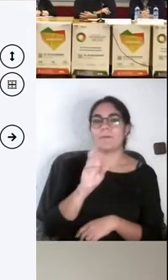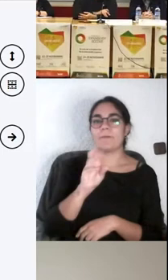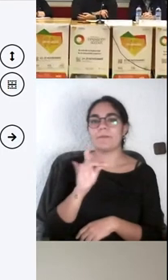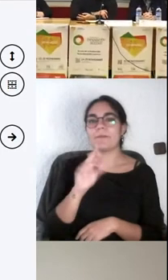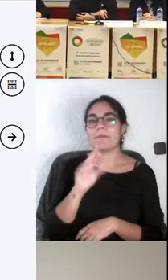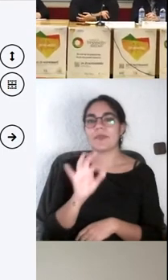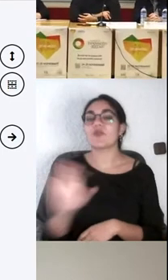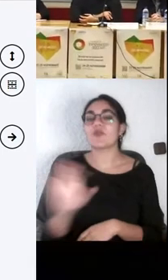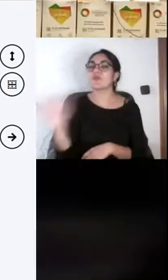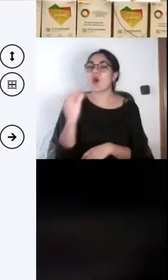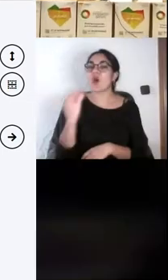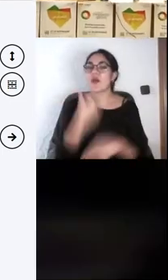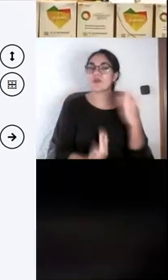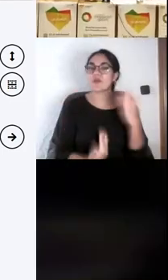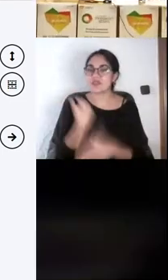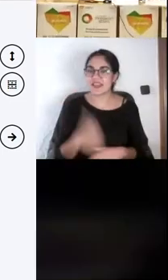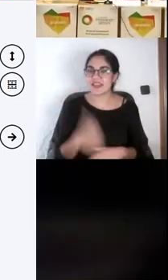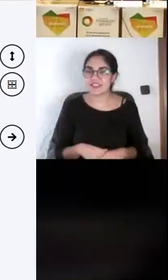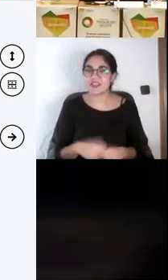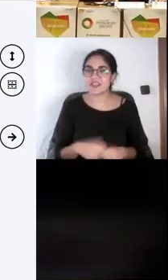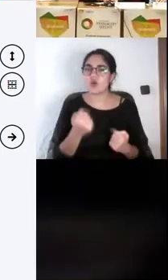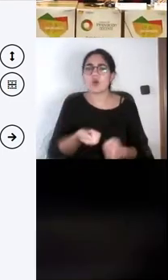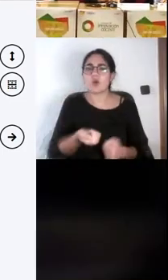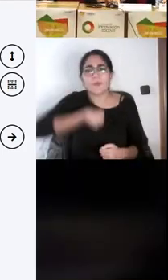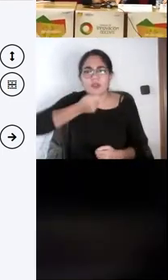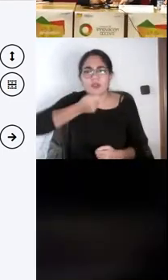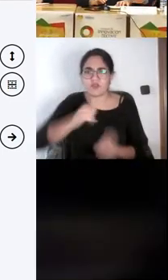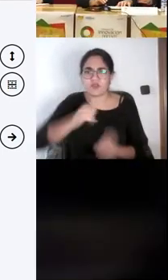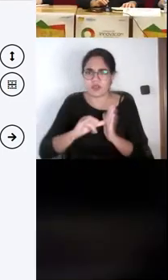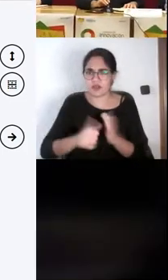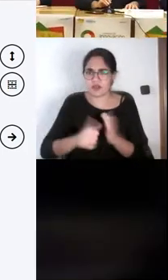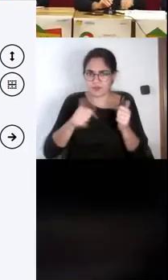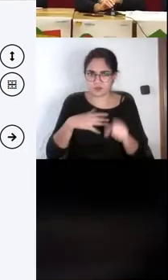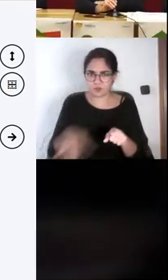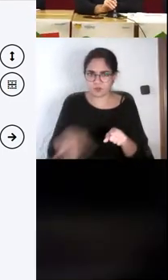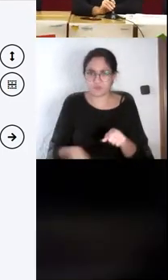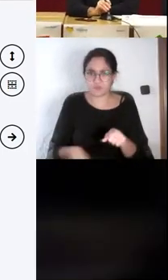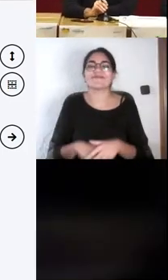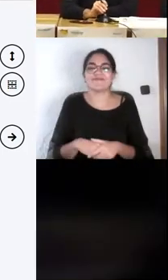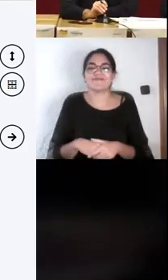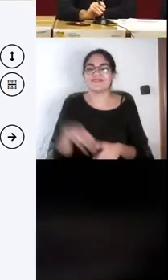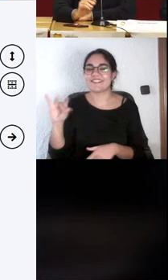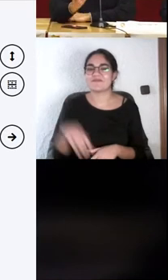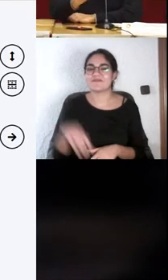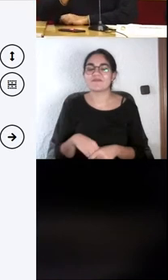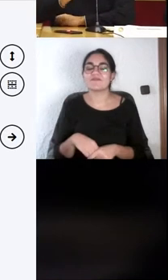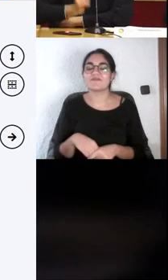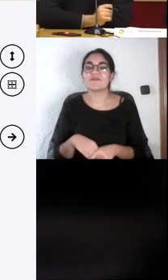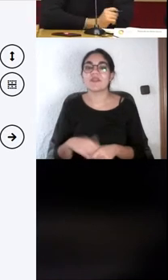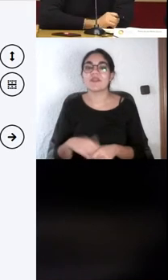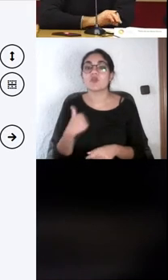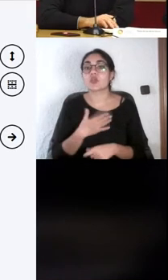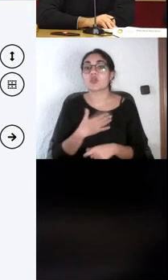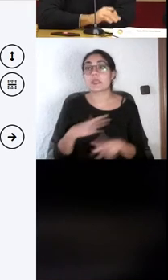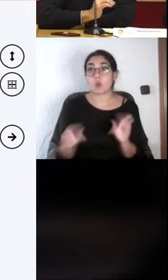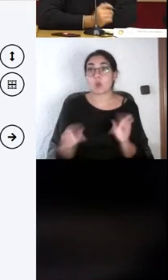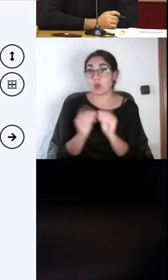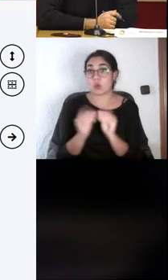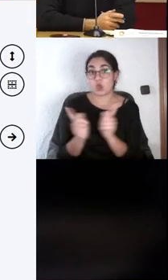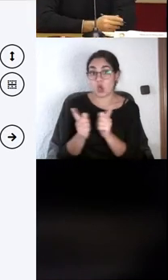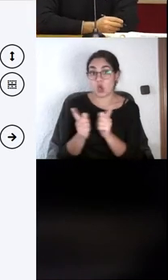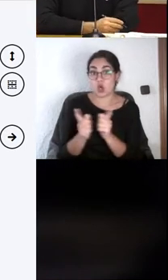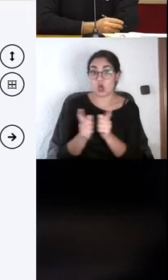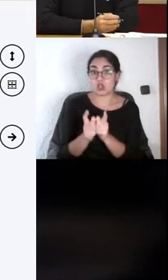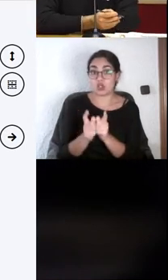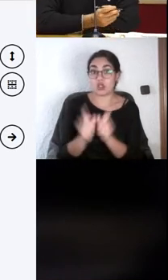Hola, buenos días. Acerca el momento del microporza. Sí. Bueno, yo comentar simplemente casi como estamos